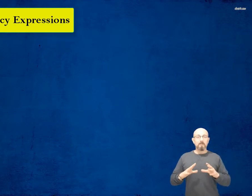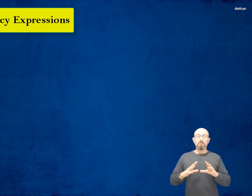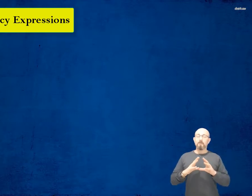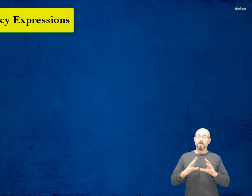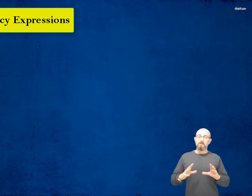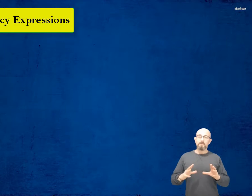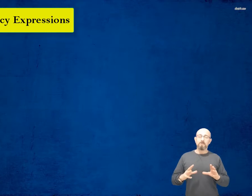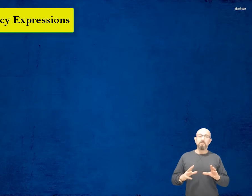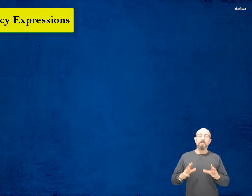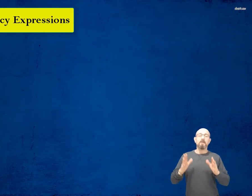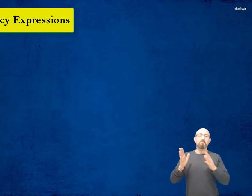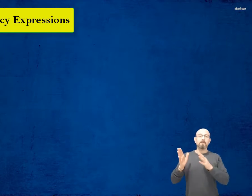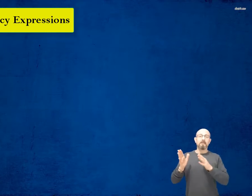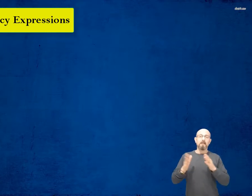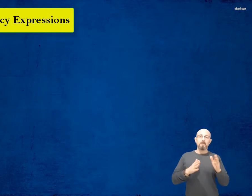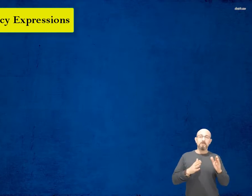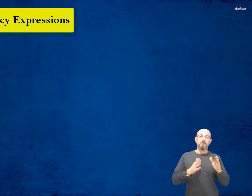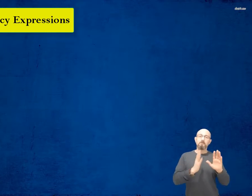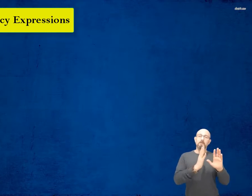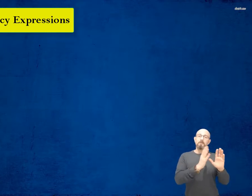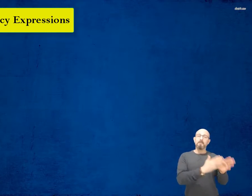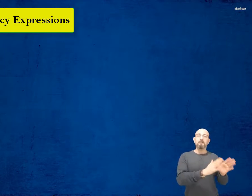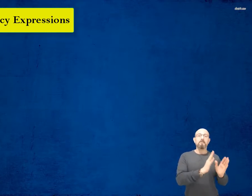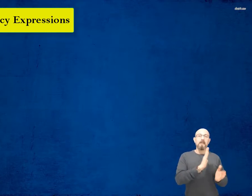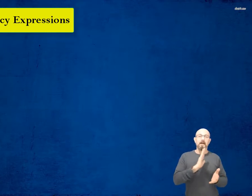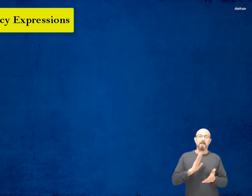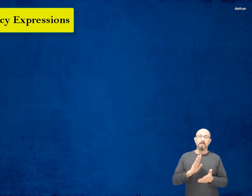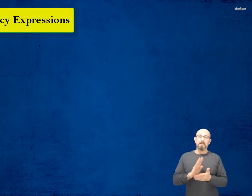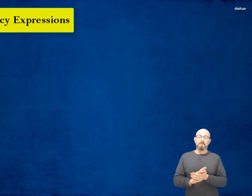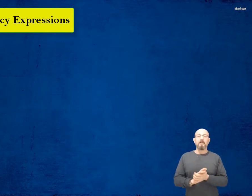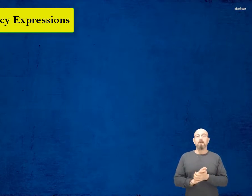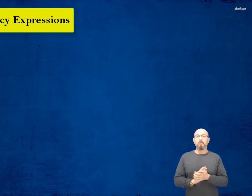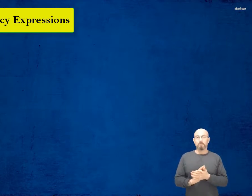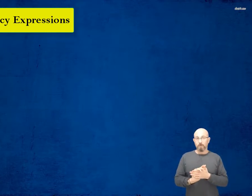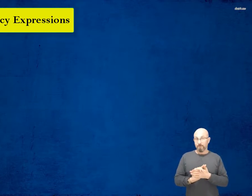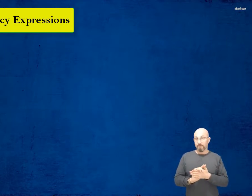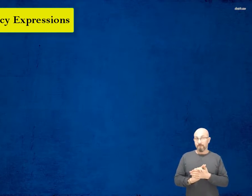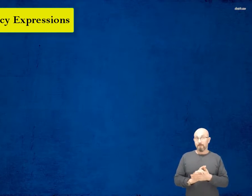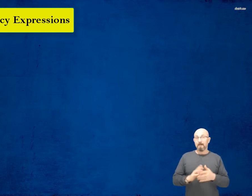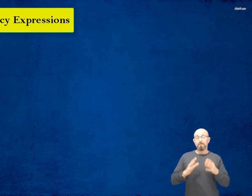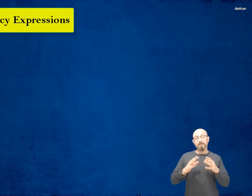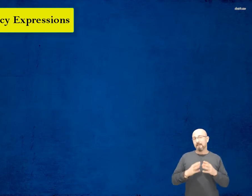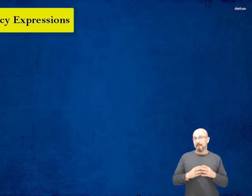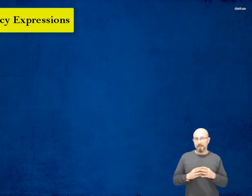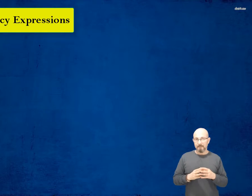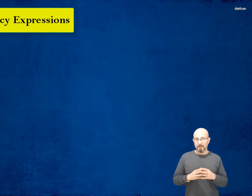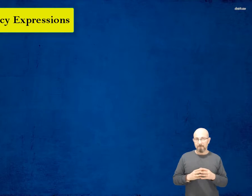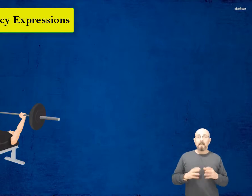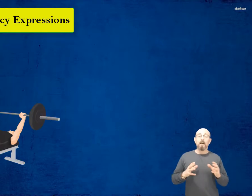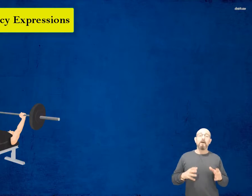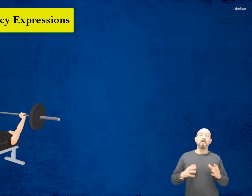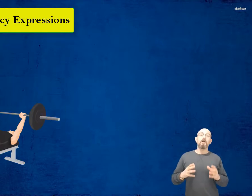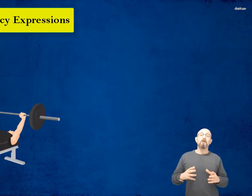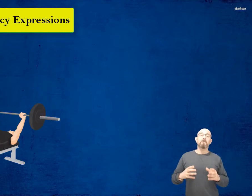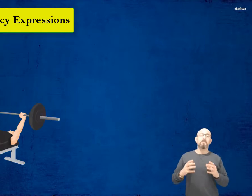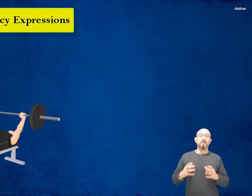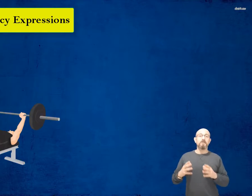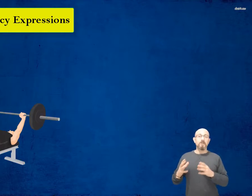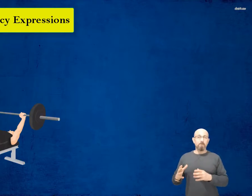وبكل سهولة بتخلص الجملة بتحطها في النهاية تهل موضوع تمام؟ مثال عليهك I go to the gym